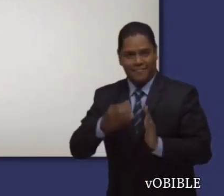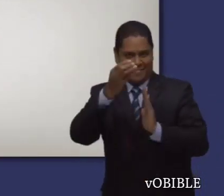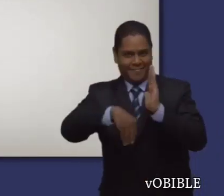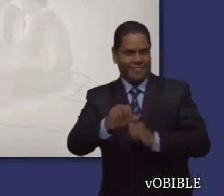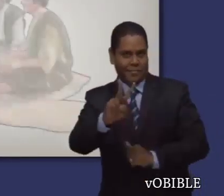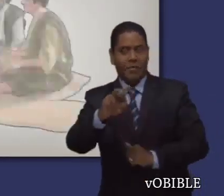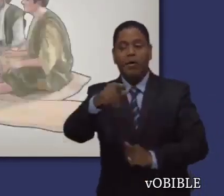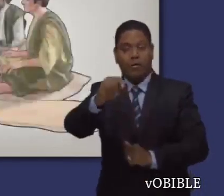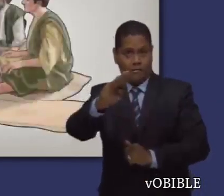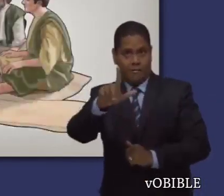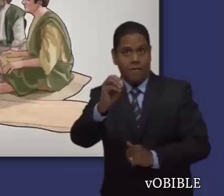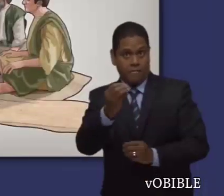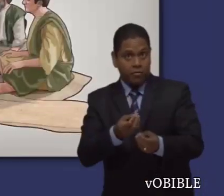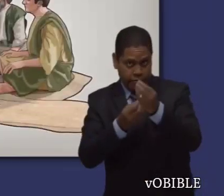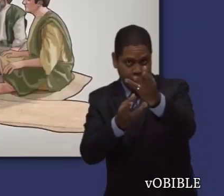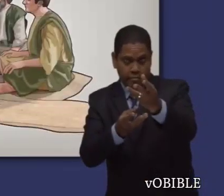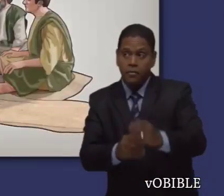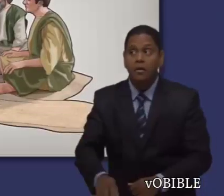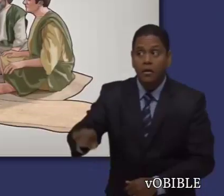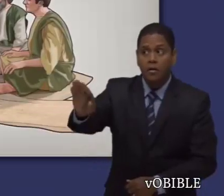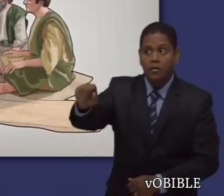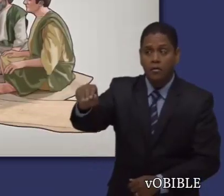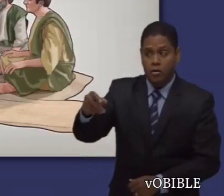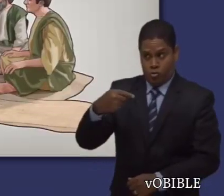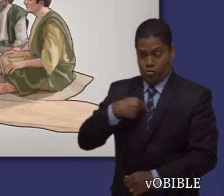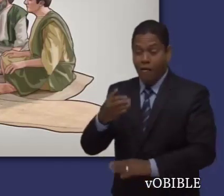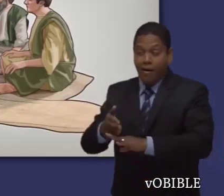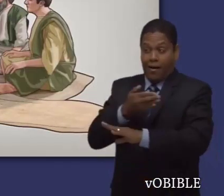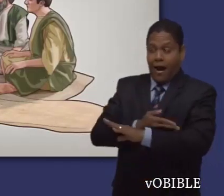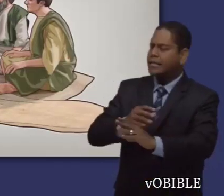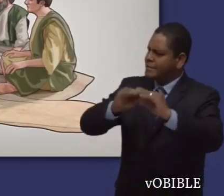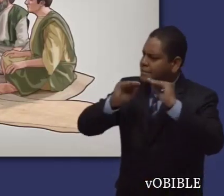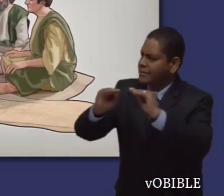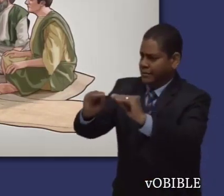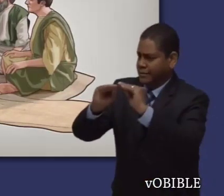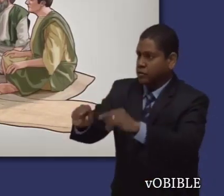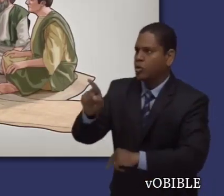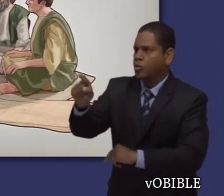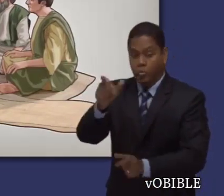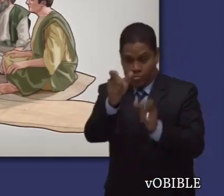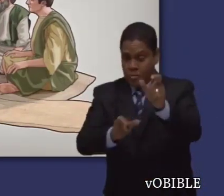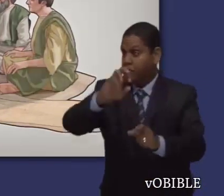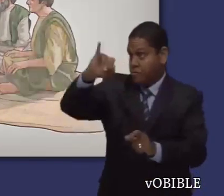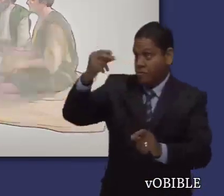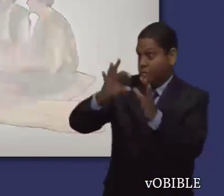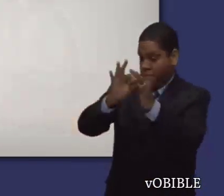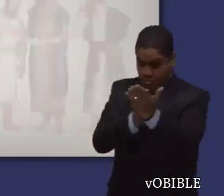En el capítulo 2, Pablo le pide a Timoteo que transmita lo que aprendió de él a otros hombres fieles.